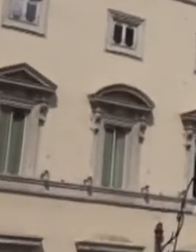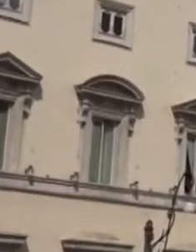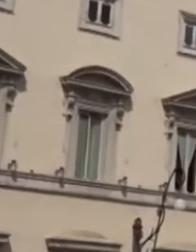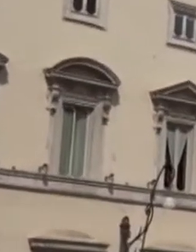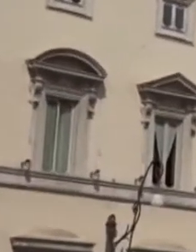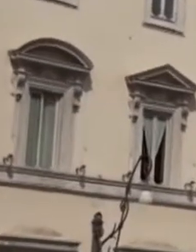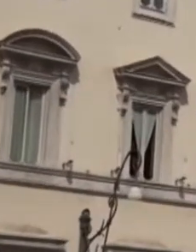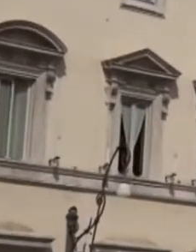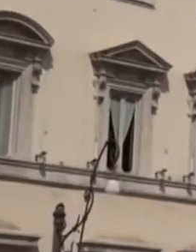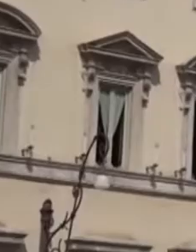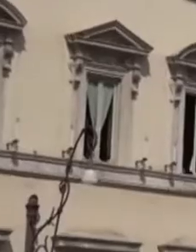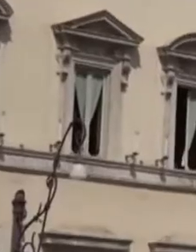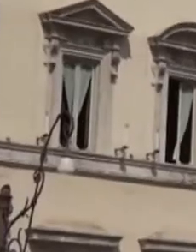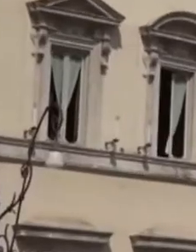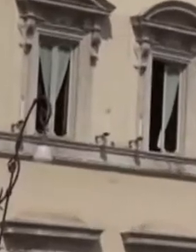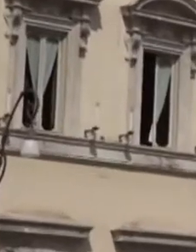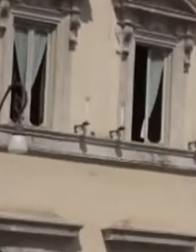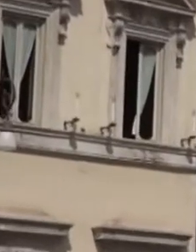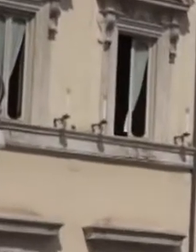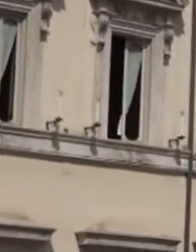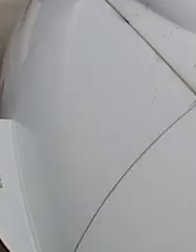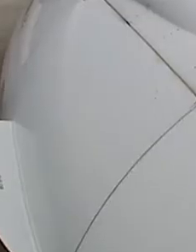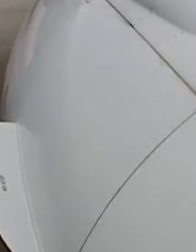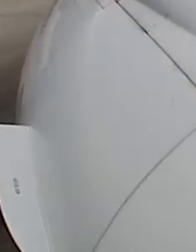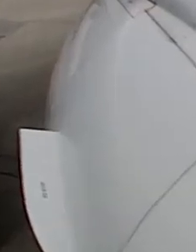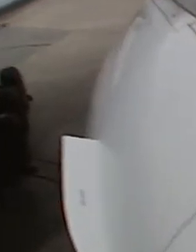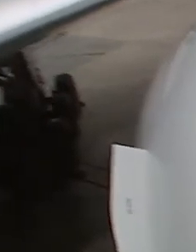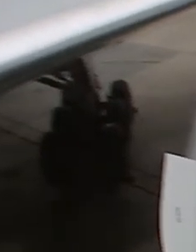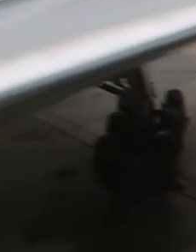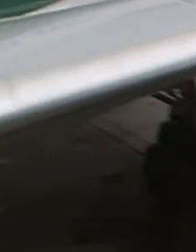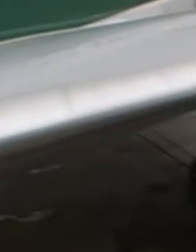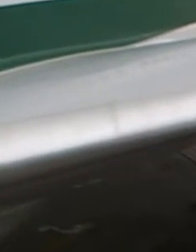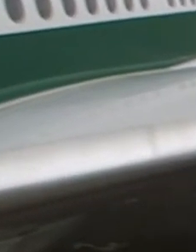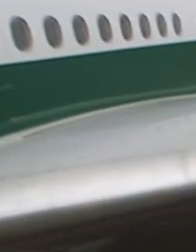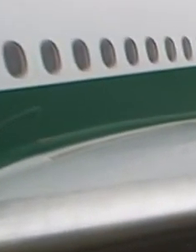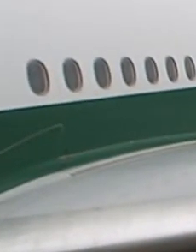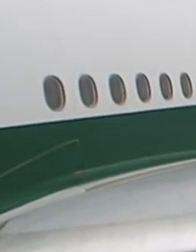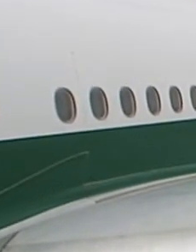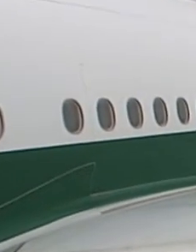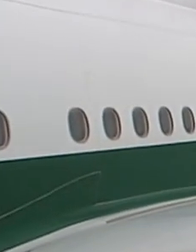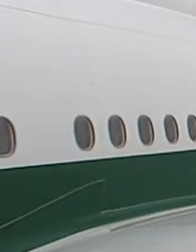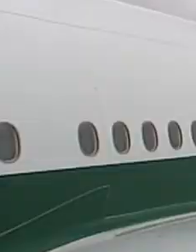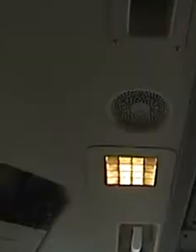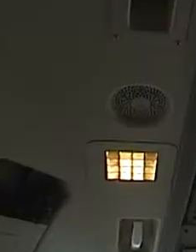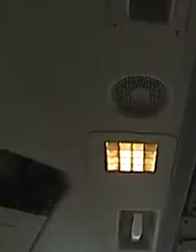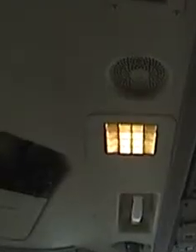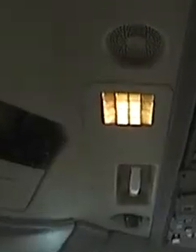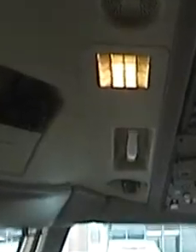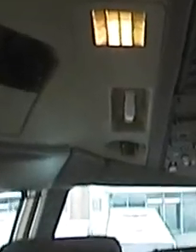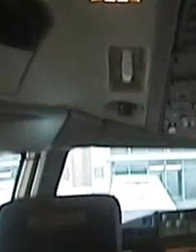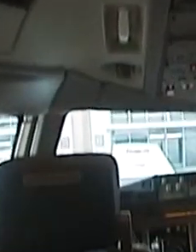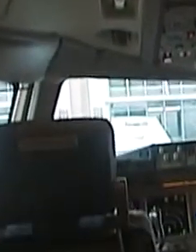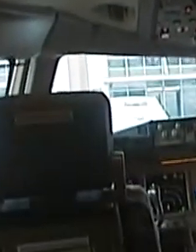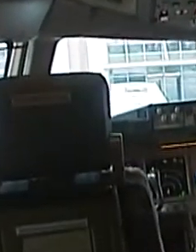come poi verrà scritto il decreto che interpreta questa visione. Ma la ripartenza va pensata a 360 gradi dai negozi